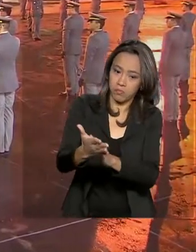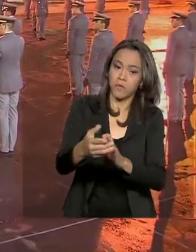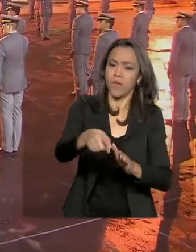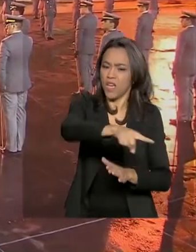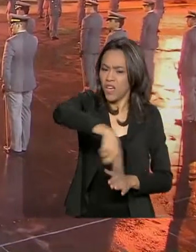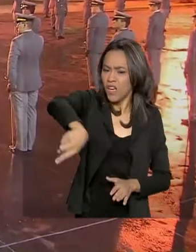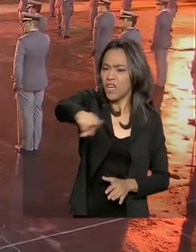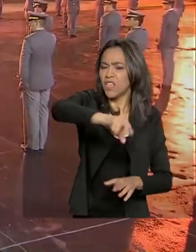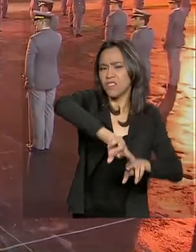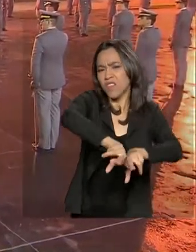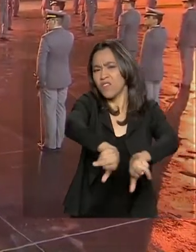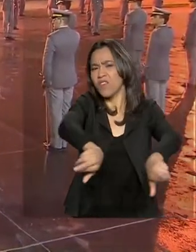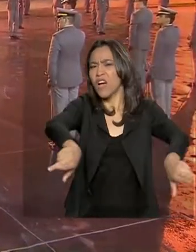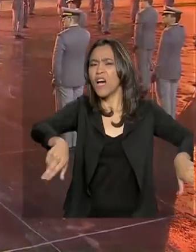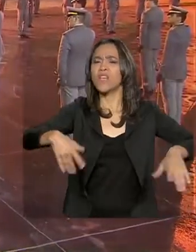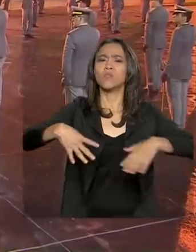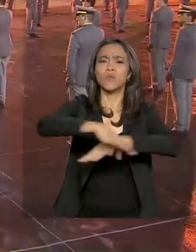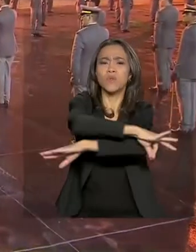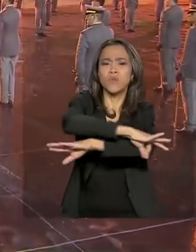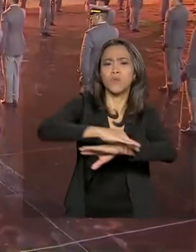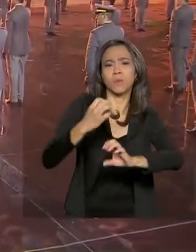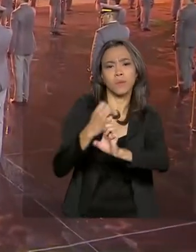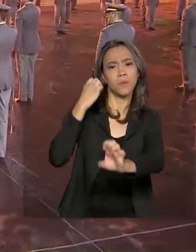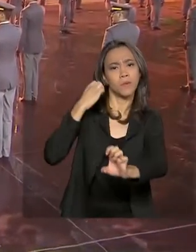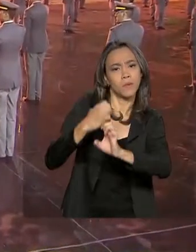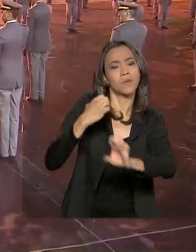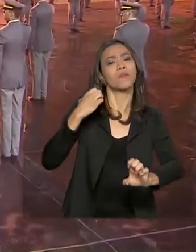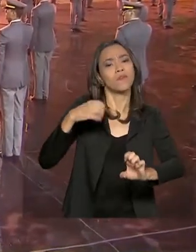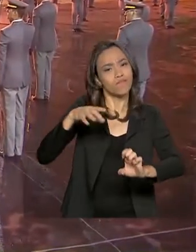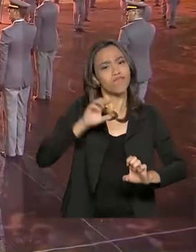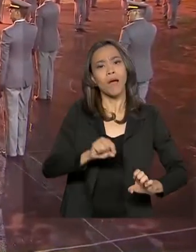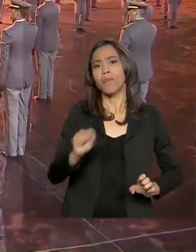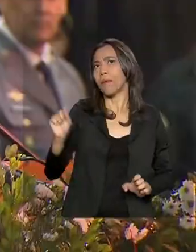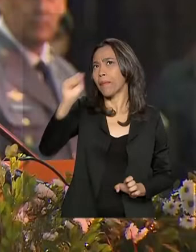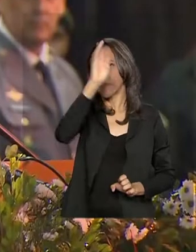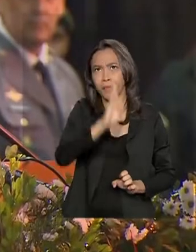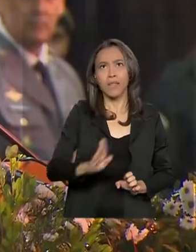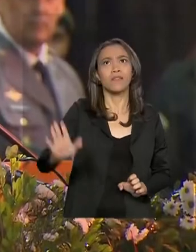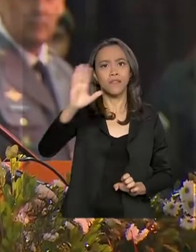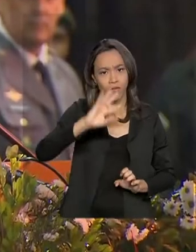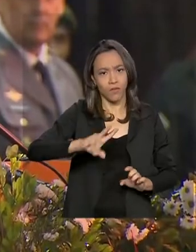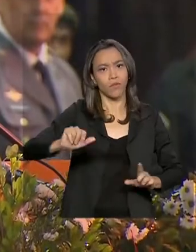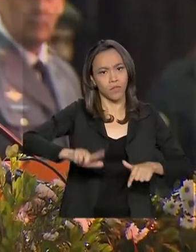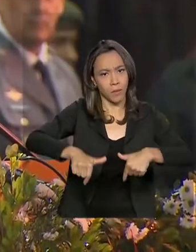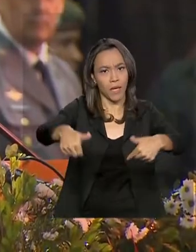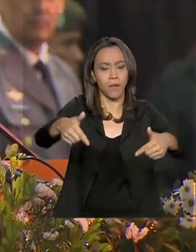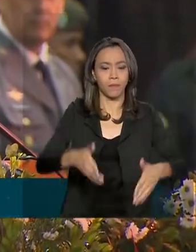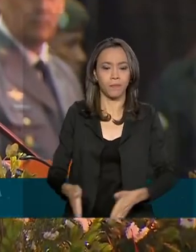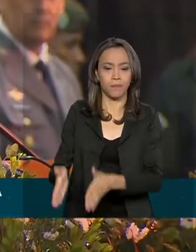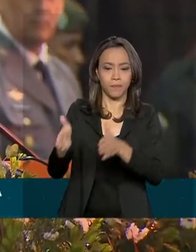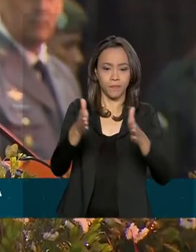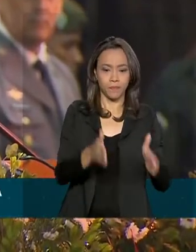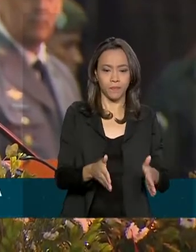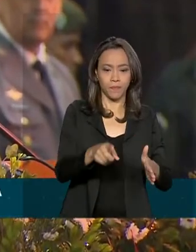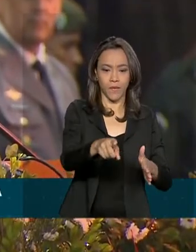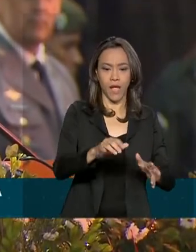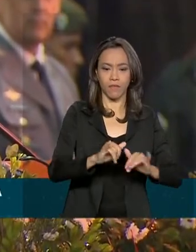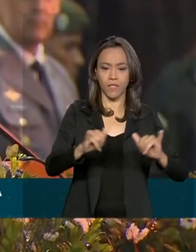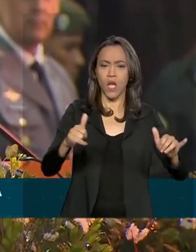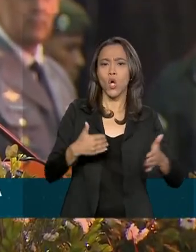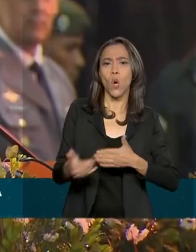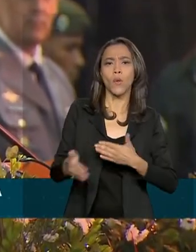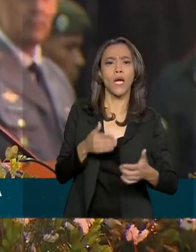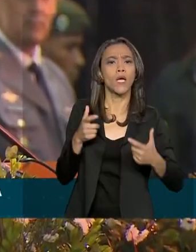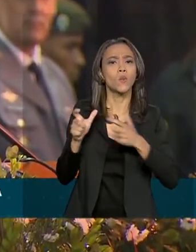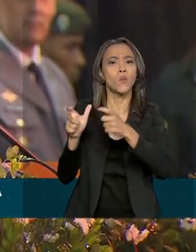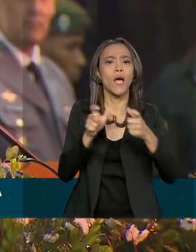diversos projetos de engenharia do exército em todo o território nacional. Caros formandos, qualquer que seja a seara em que vierdes